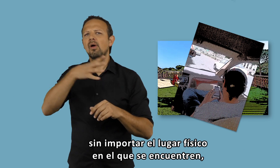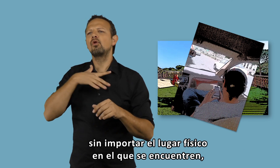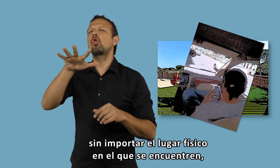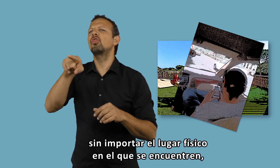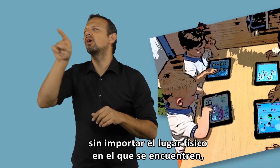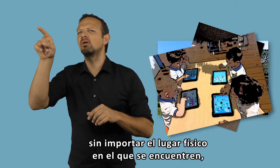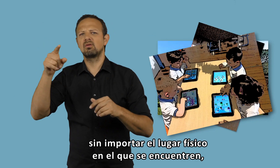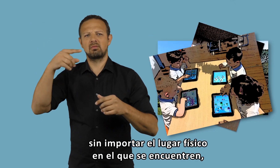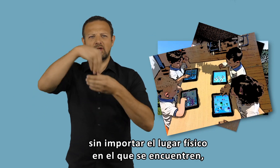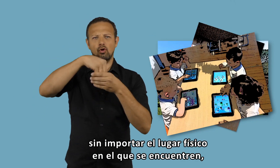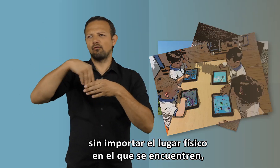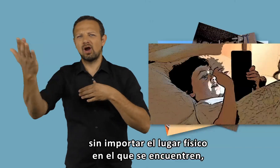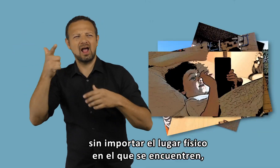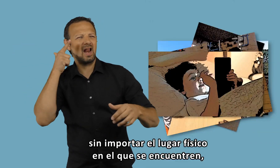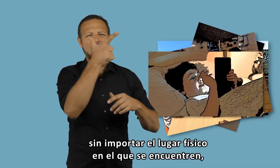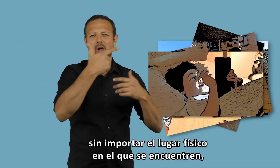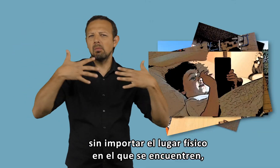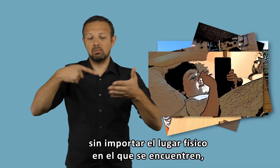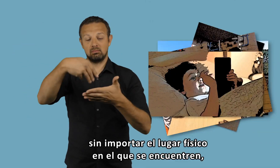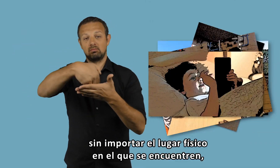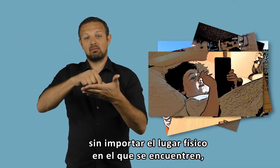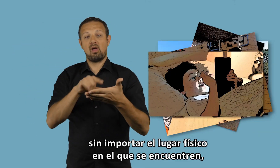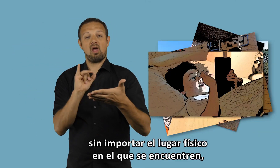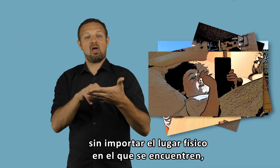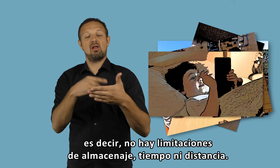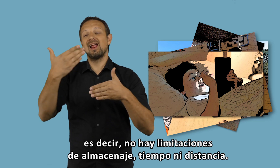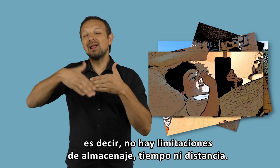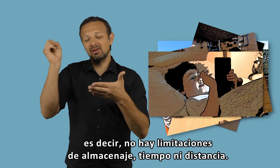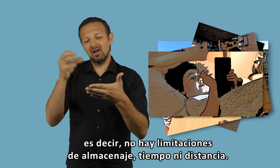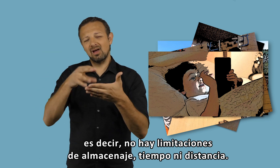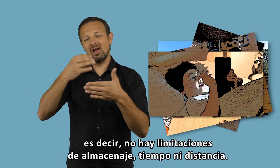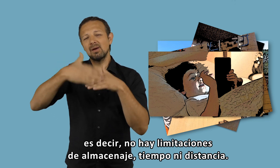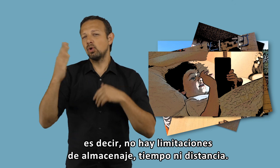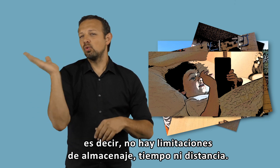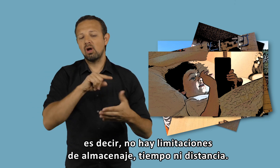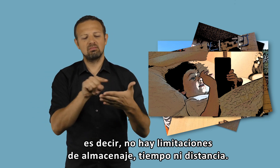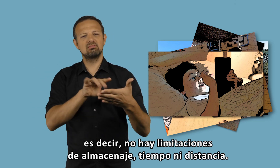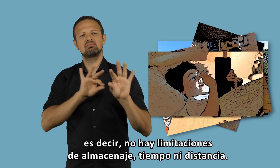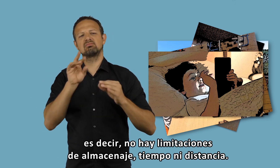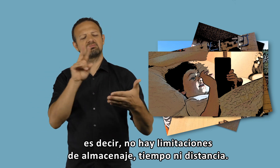físico en el que se encuentren, es decir, no hay limitaciones de almacenaje, tiempo ni distancia.